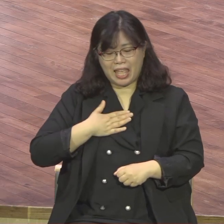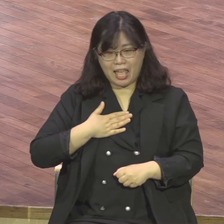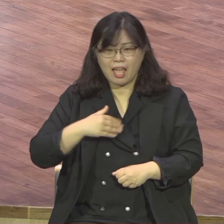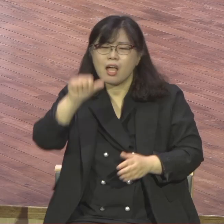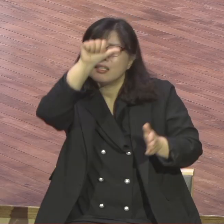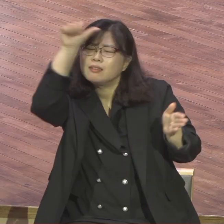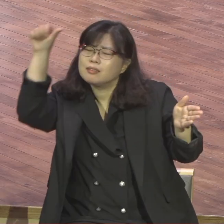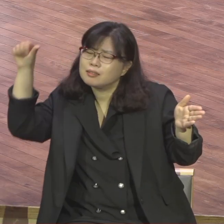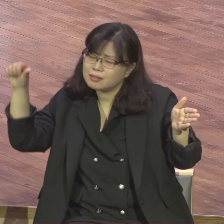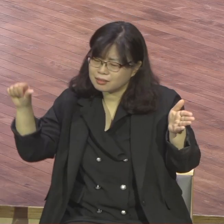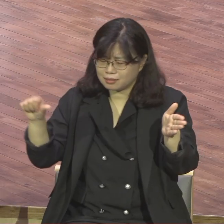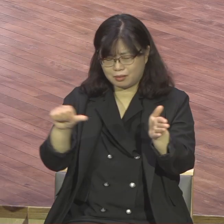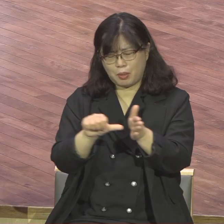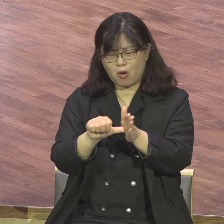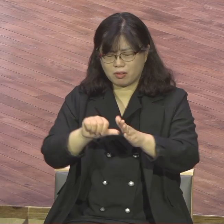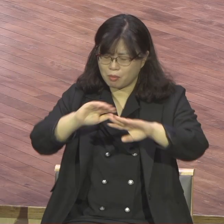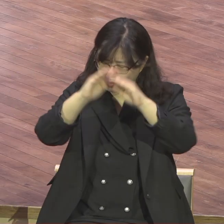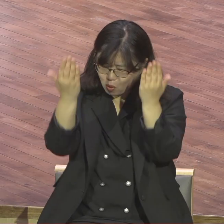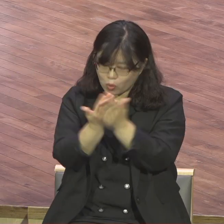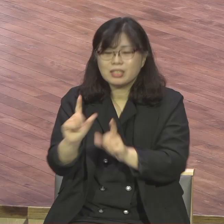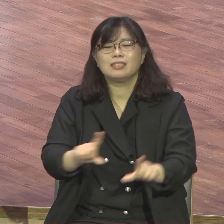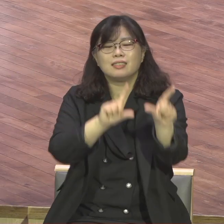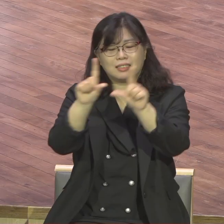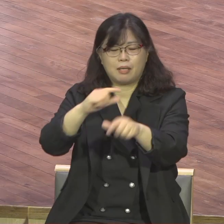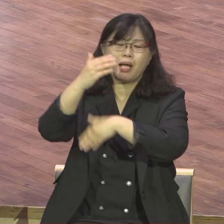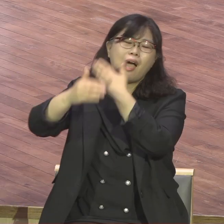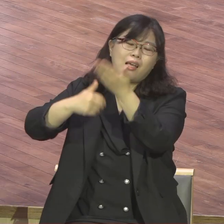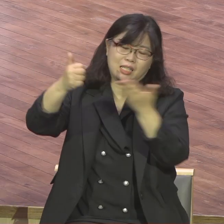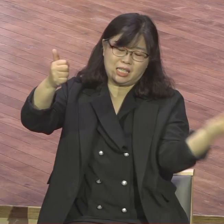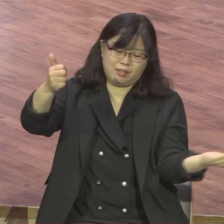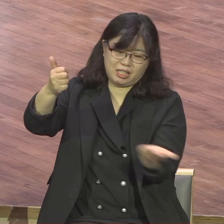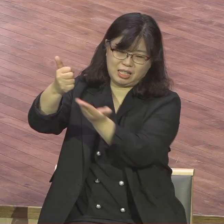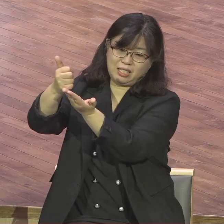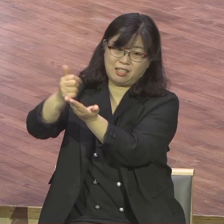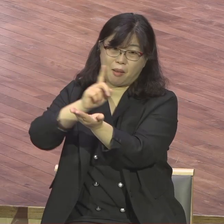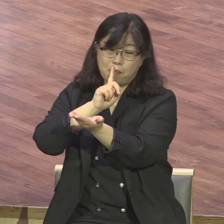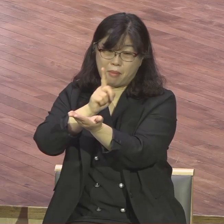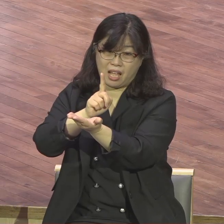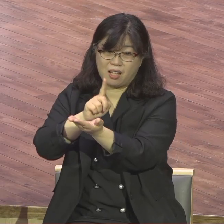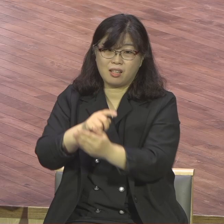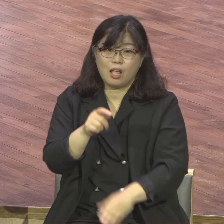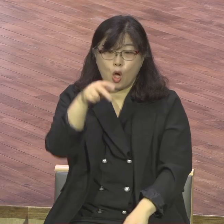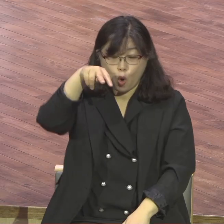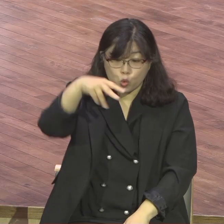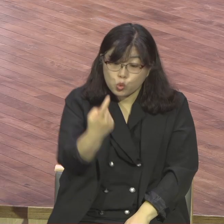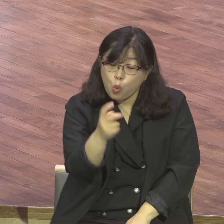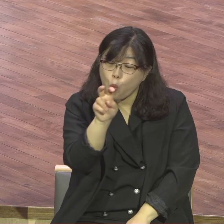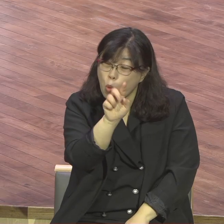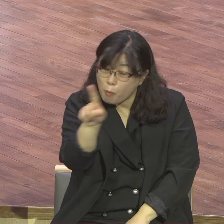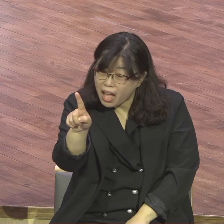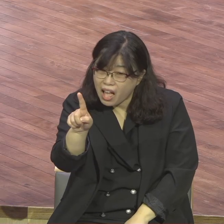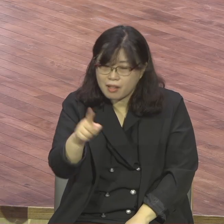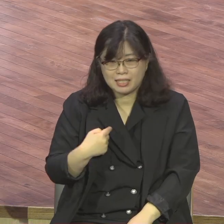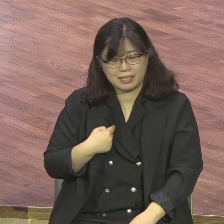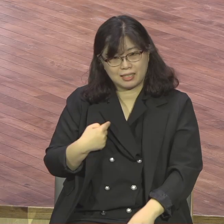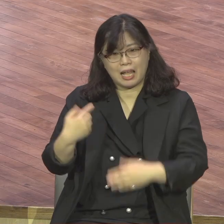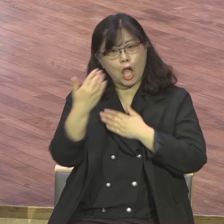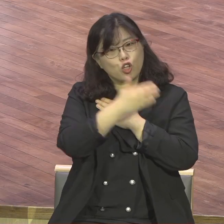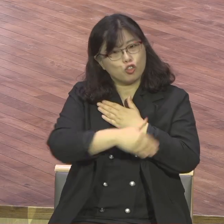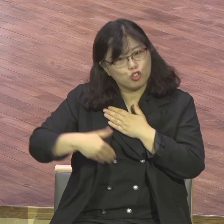헬라말로 소마랍니다 소마란 우리가 가지고 있는 육체적인 것뿐만 아니라 우리의 전 존재 우리의